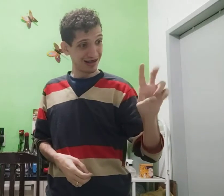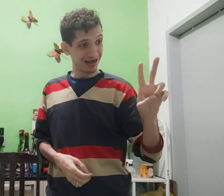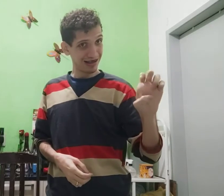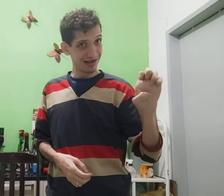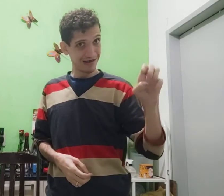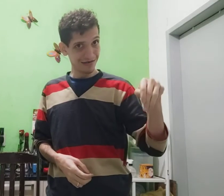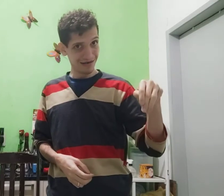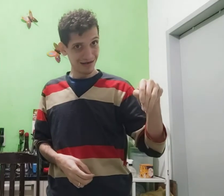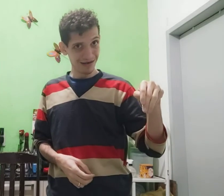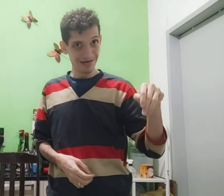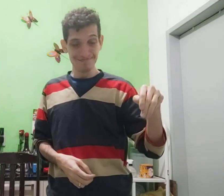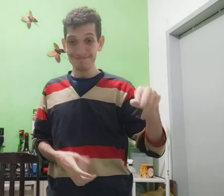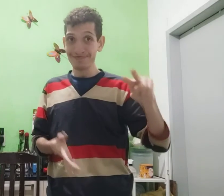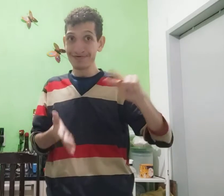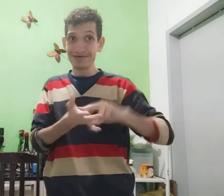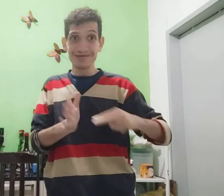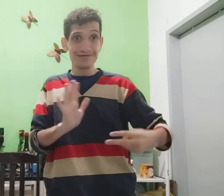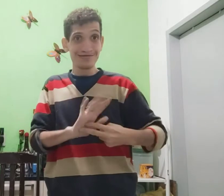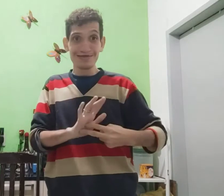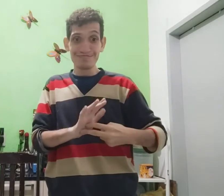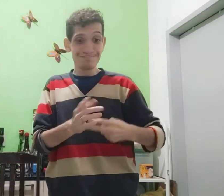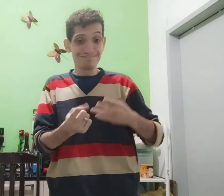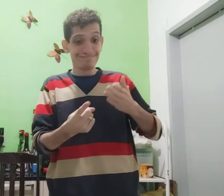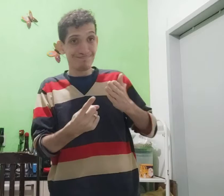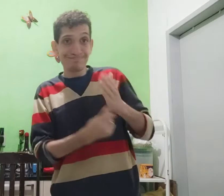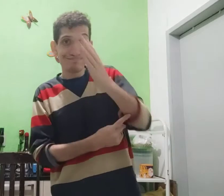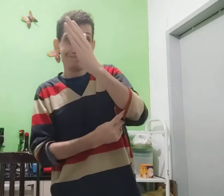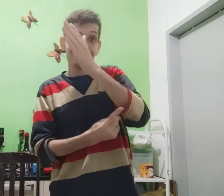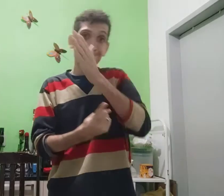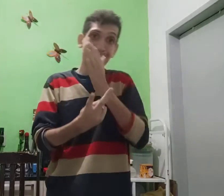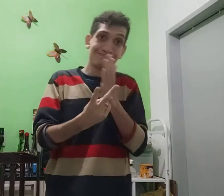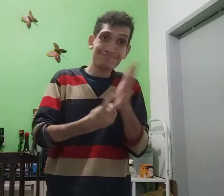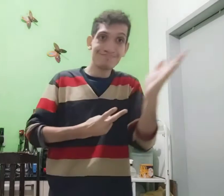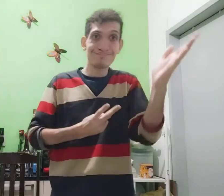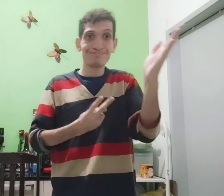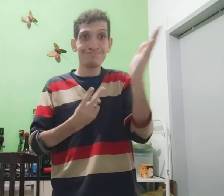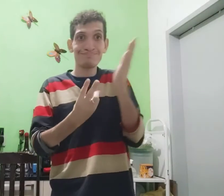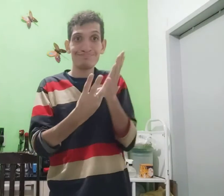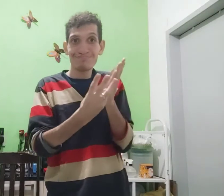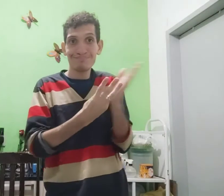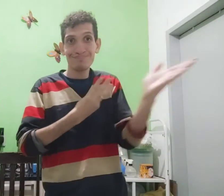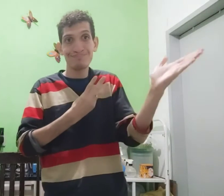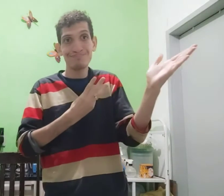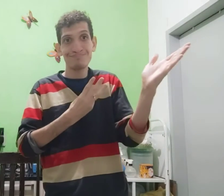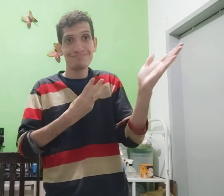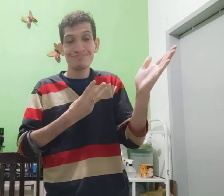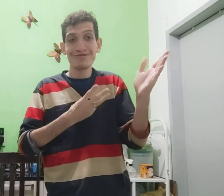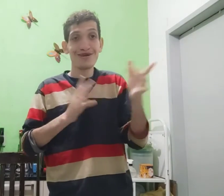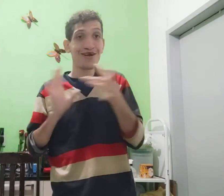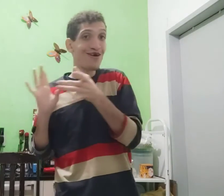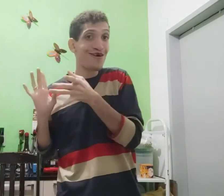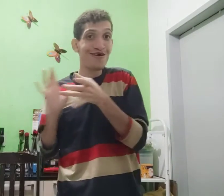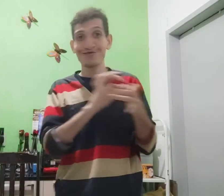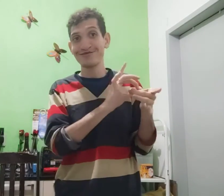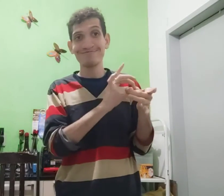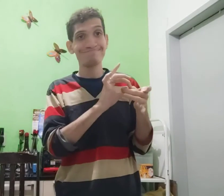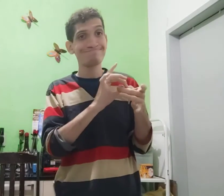palavra deve significar uma direção, outra direção, outra direção, o